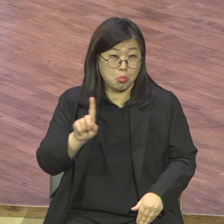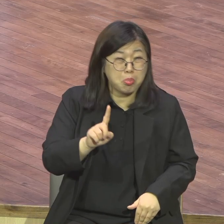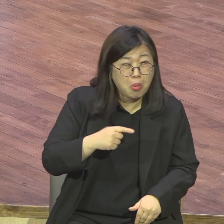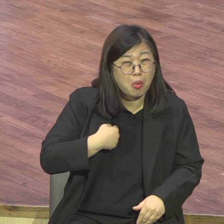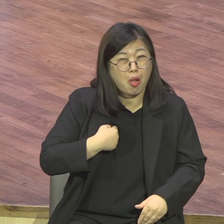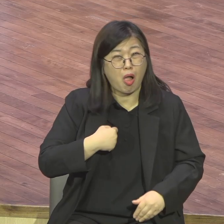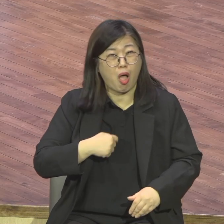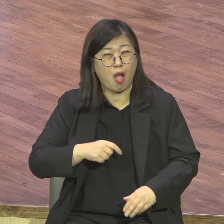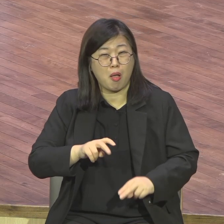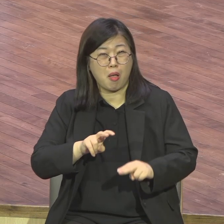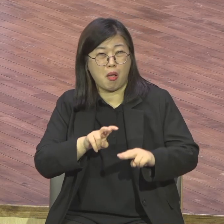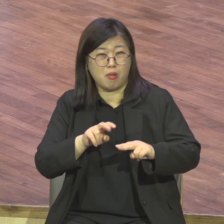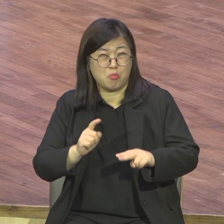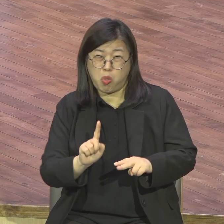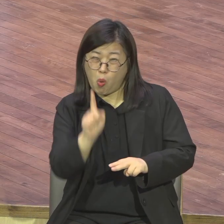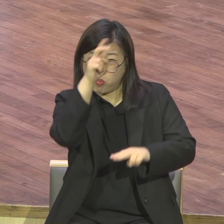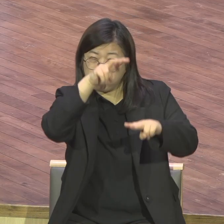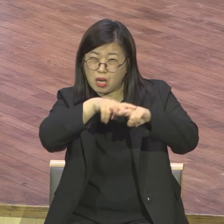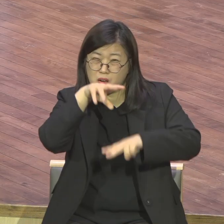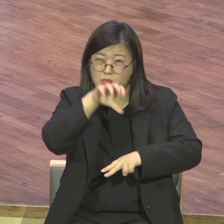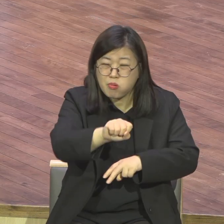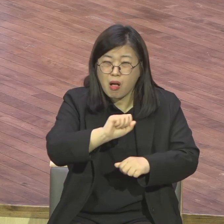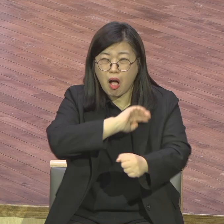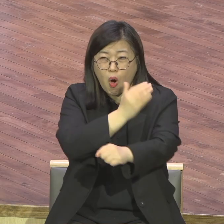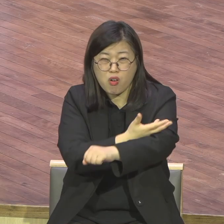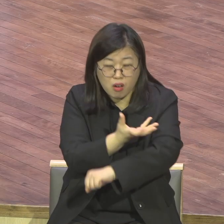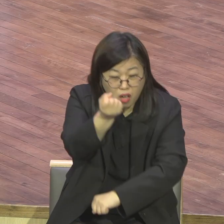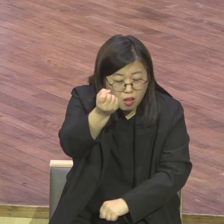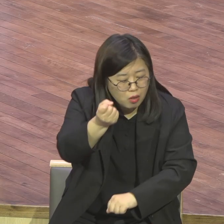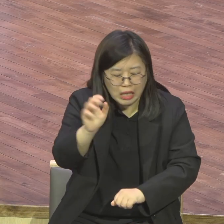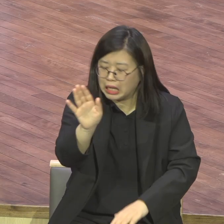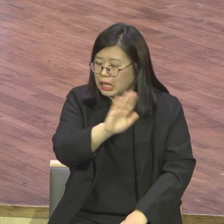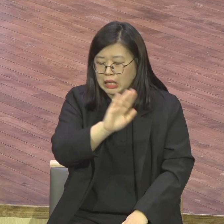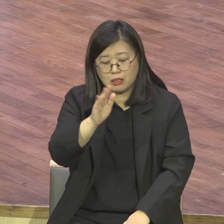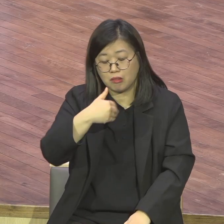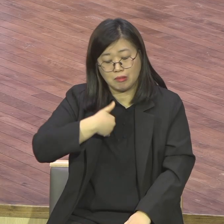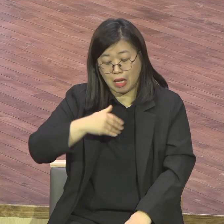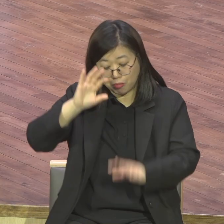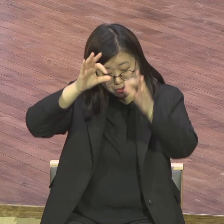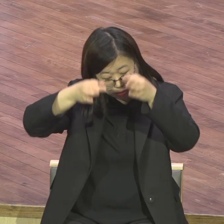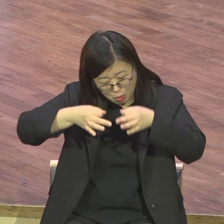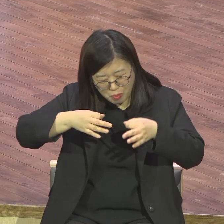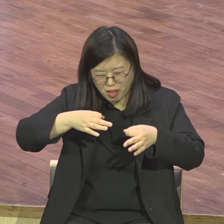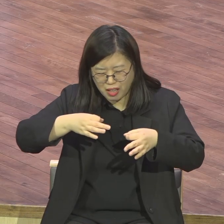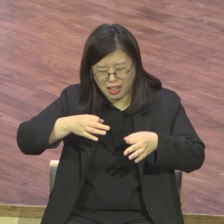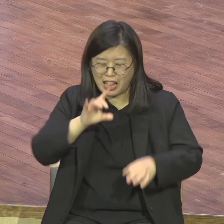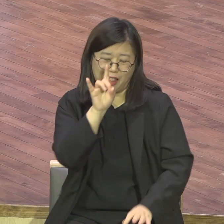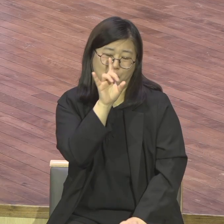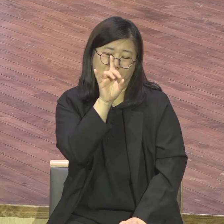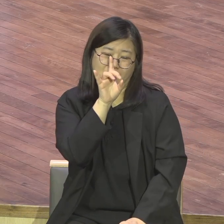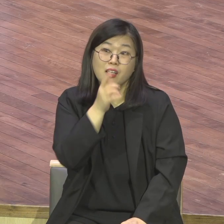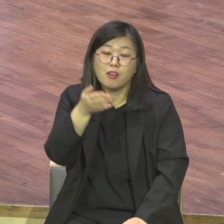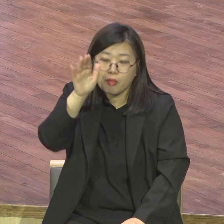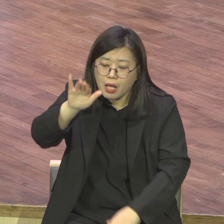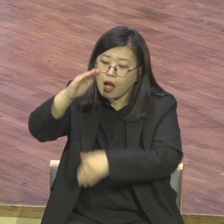주셨기 때문에 하나님이 위에서 힘을 주는 건 못 말립니다. 이론으로 설명이 안 돼요. 세상 지식으로는 도대체 이해한데